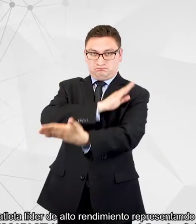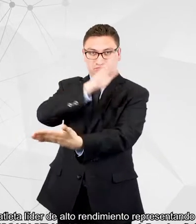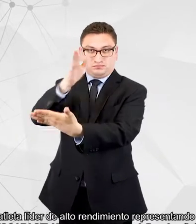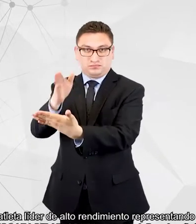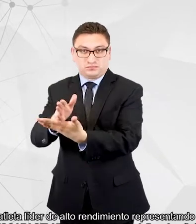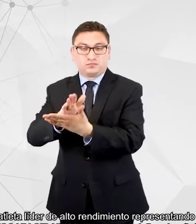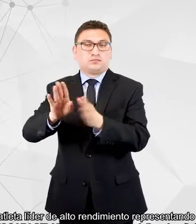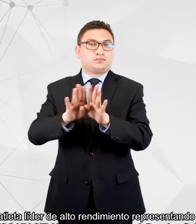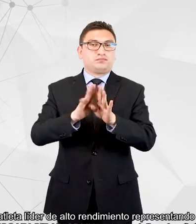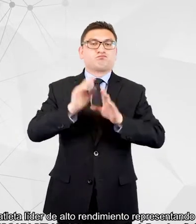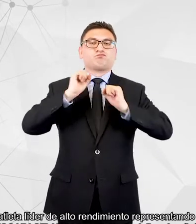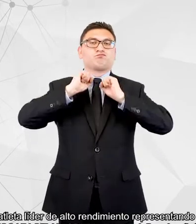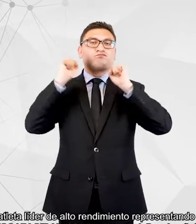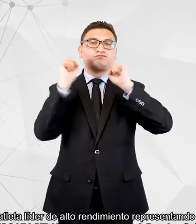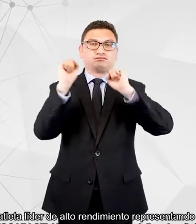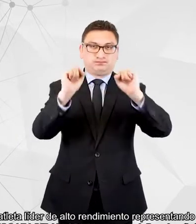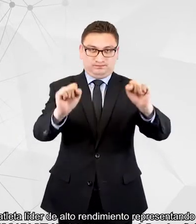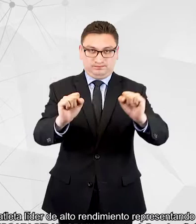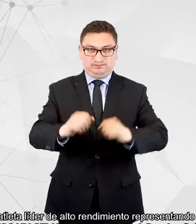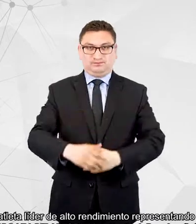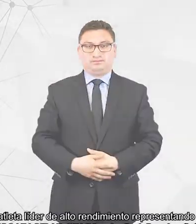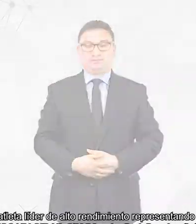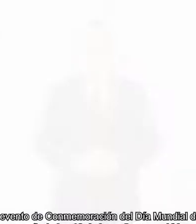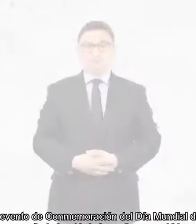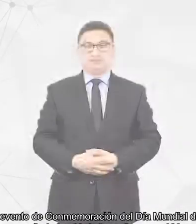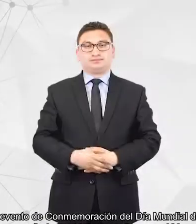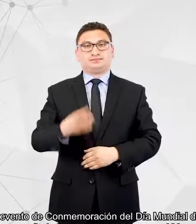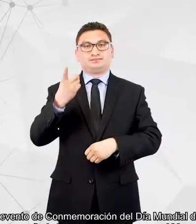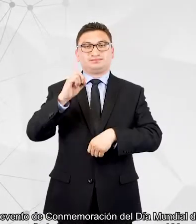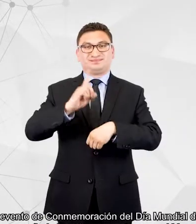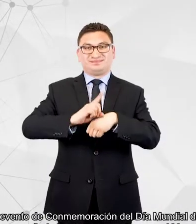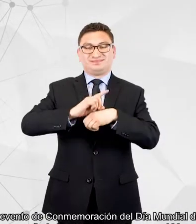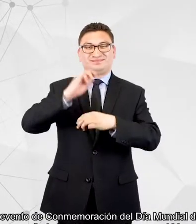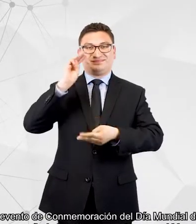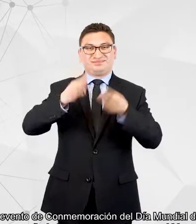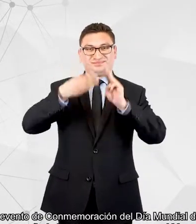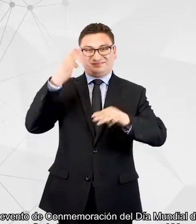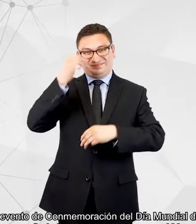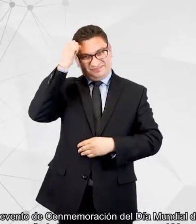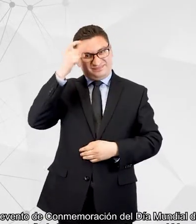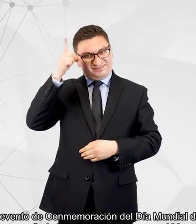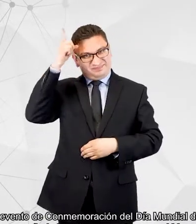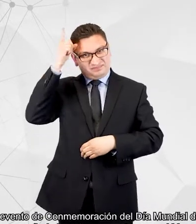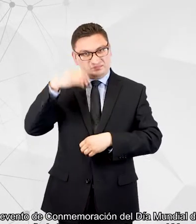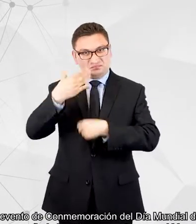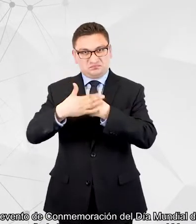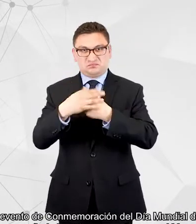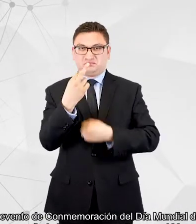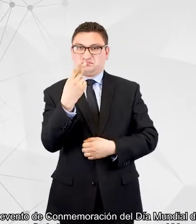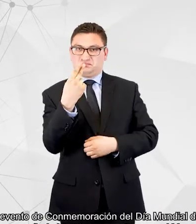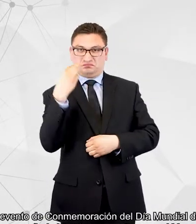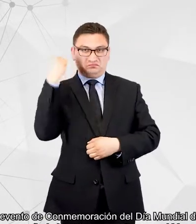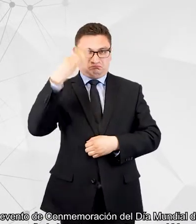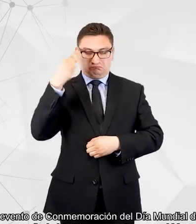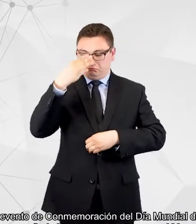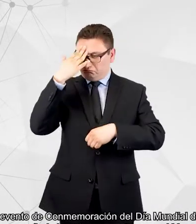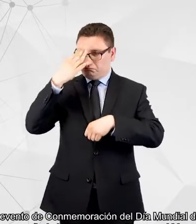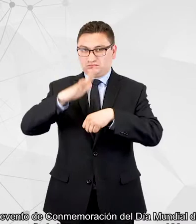en la disciplina de atletismo. Se llevará a cabo el evento de conmemoración del Día Mundial del Síndrome de Down el